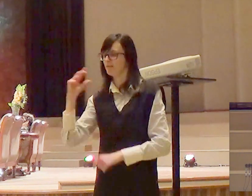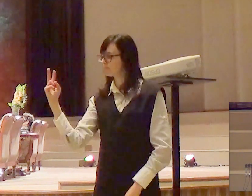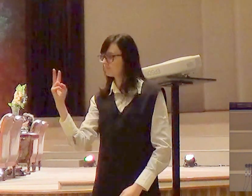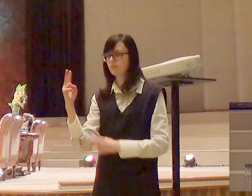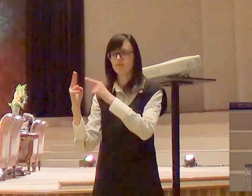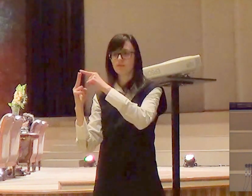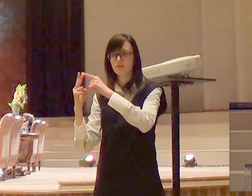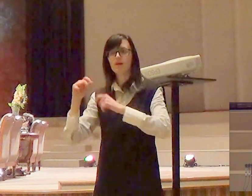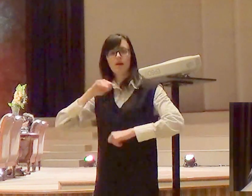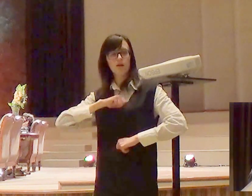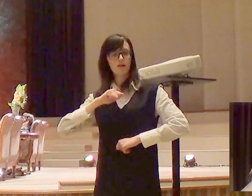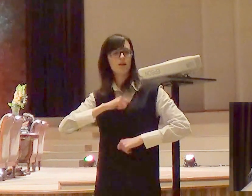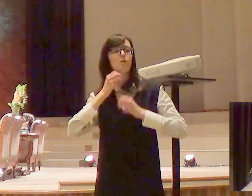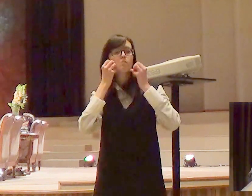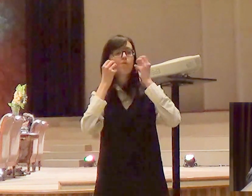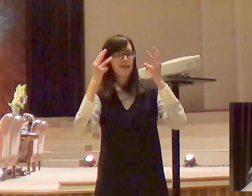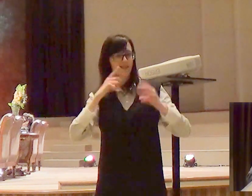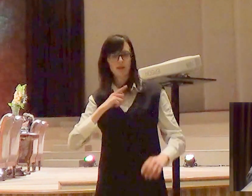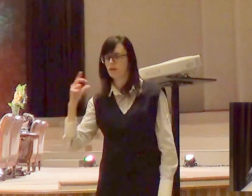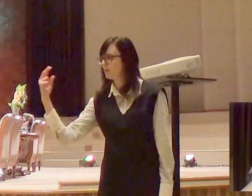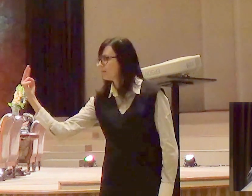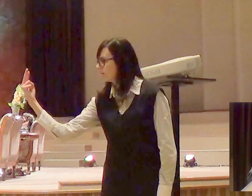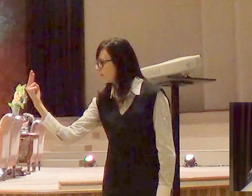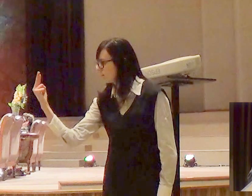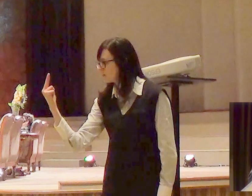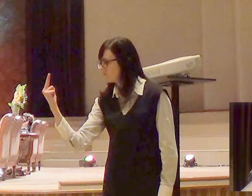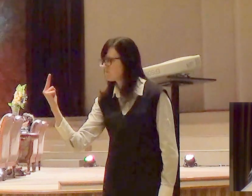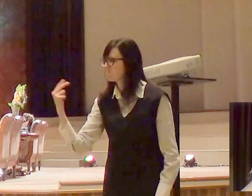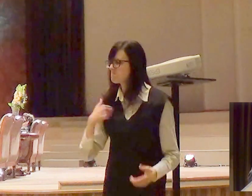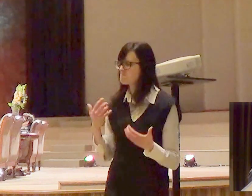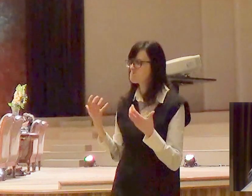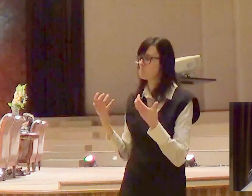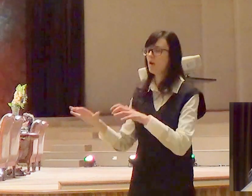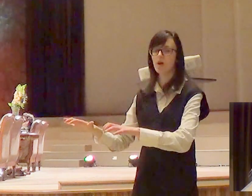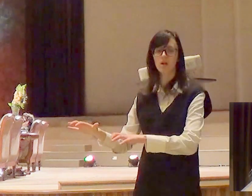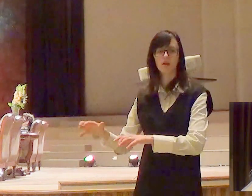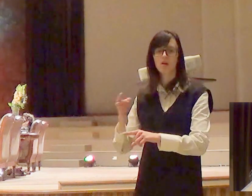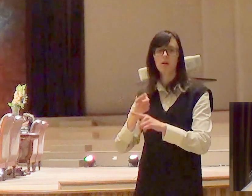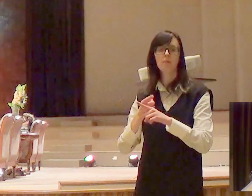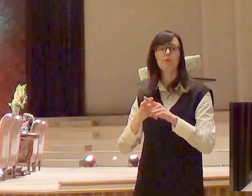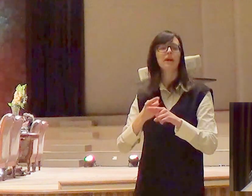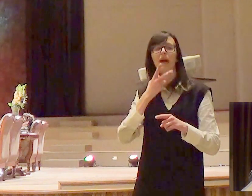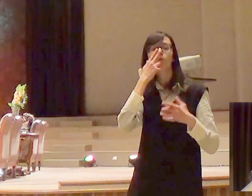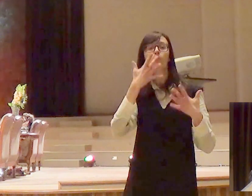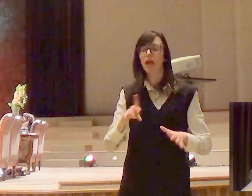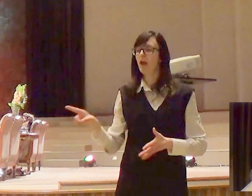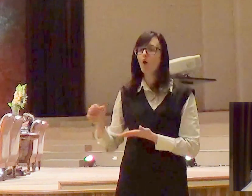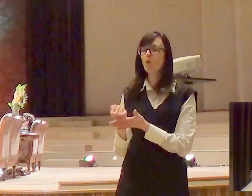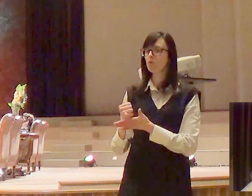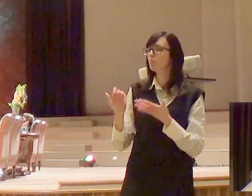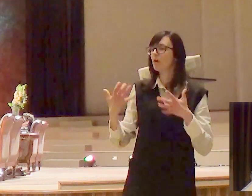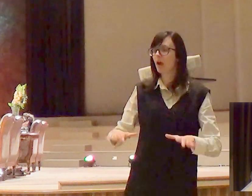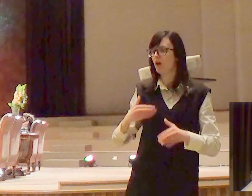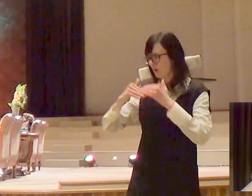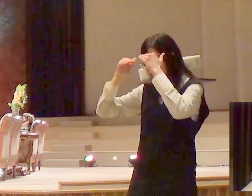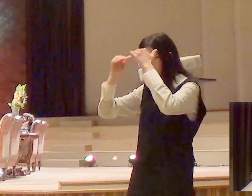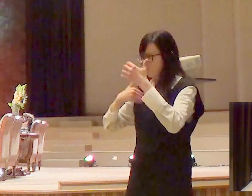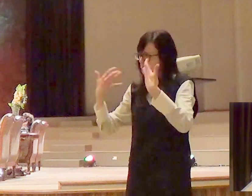porque nós não queremos reconhecer outra autoridade que não seja os nossos próprios